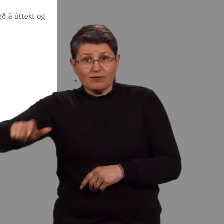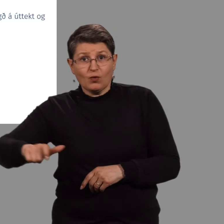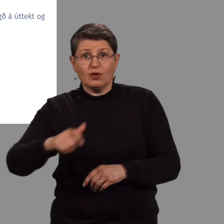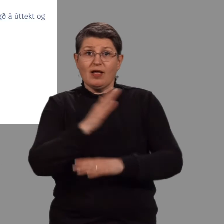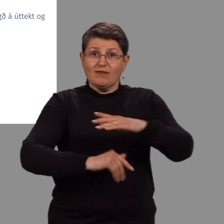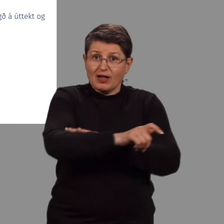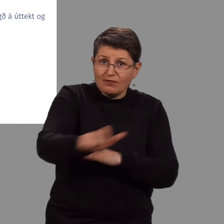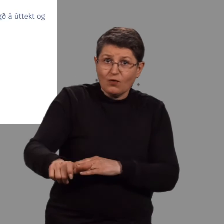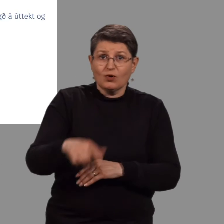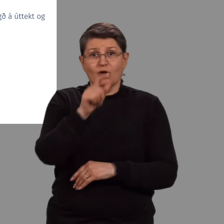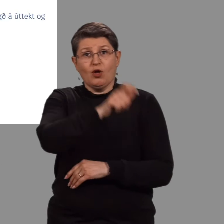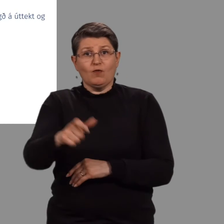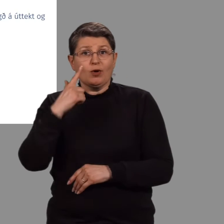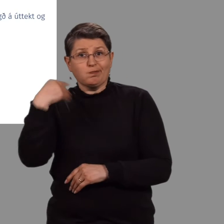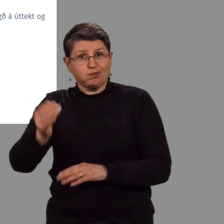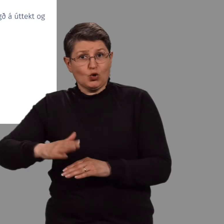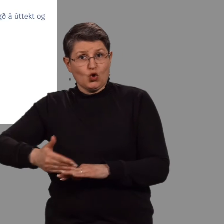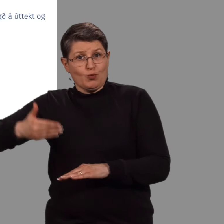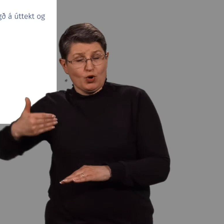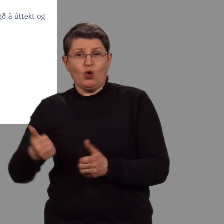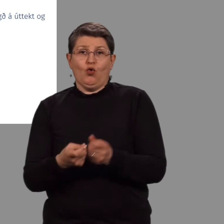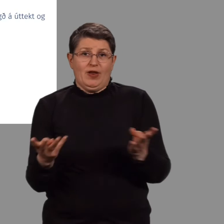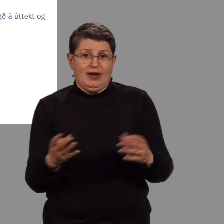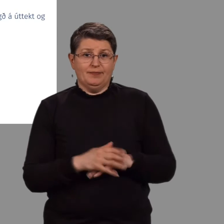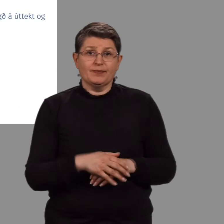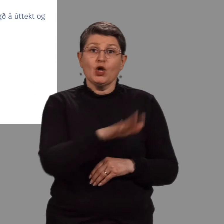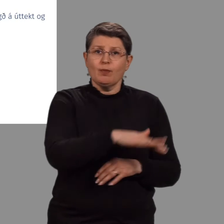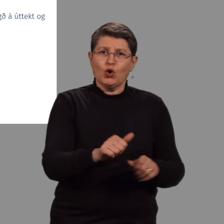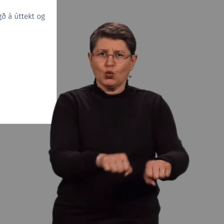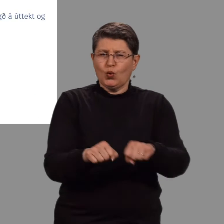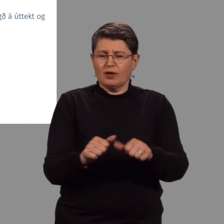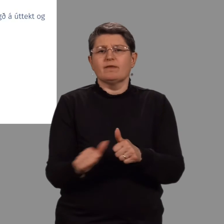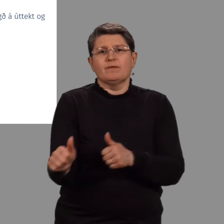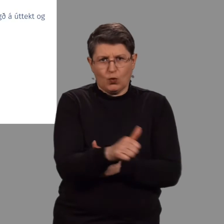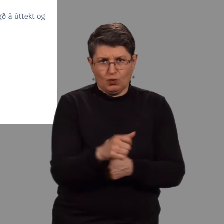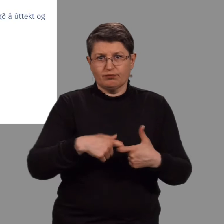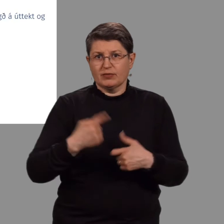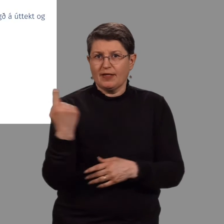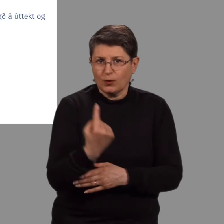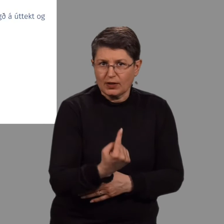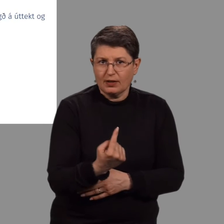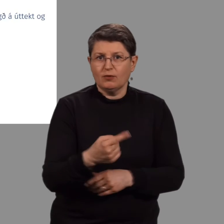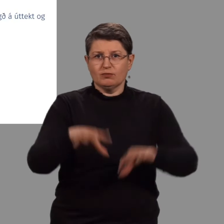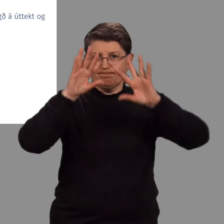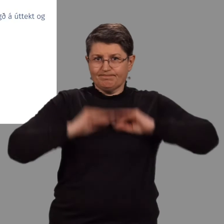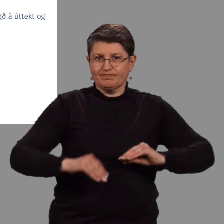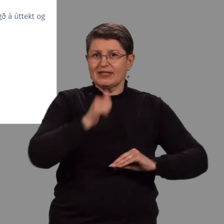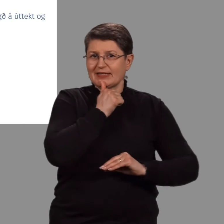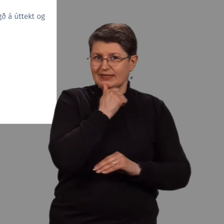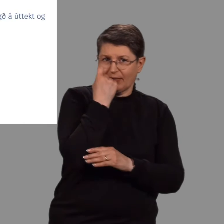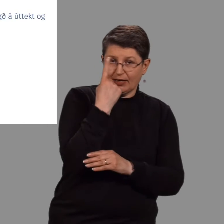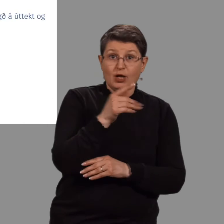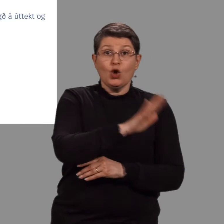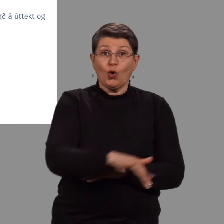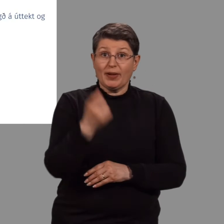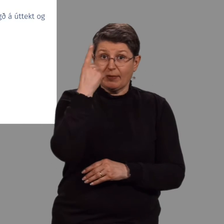fólks að ellendu uppruna og andra hópa. Börn og ungpenni hafið sálsöðið forgang sem þóttakendur og neytendur í íslensku menningalífi og barnamenning verði